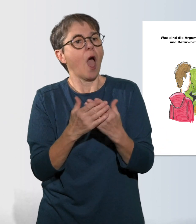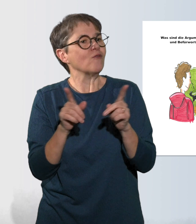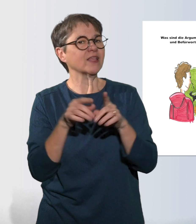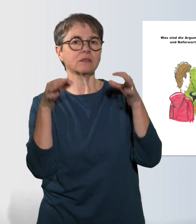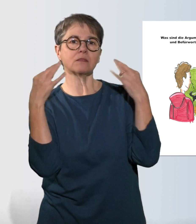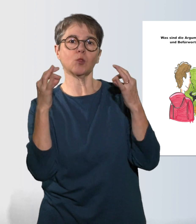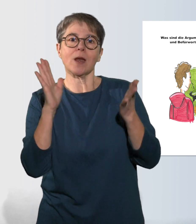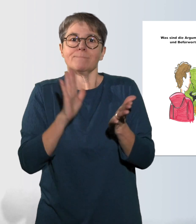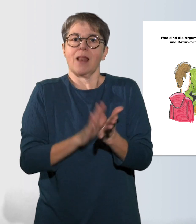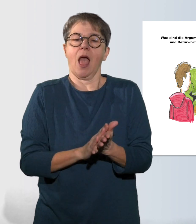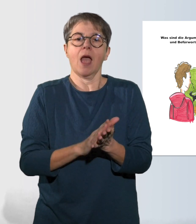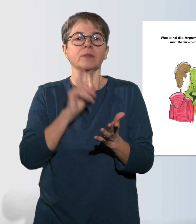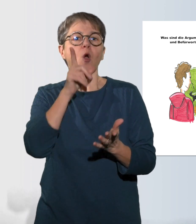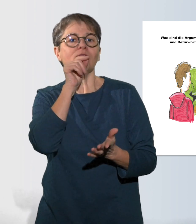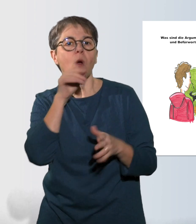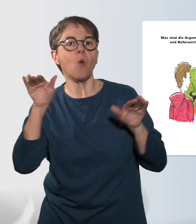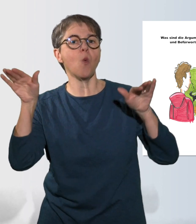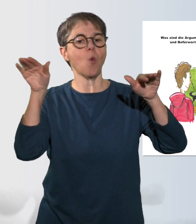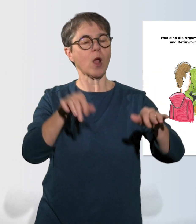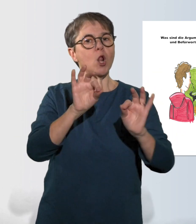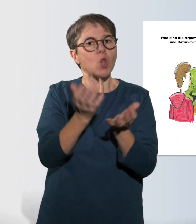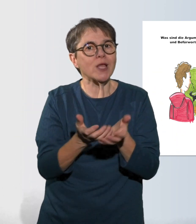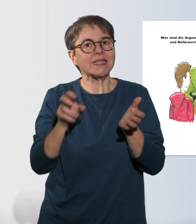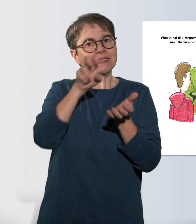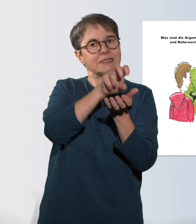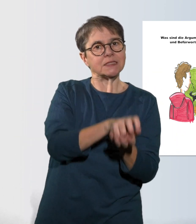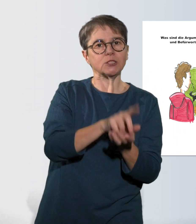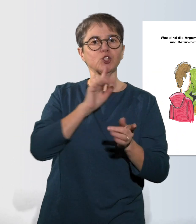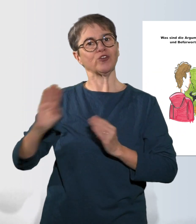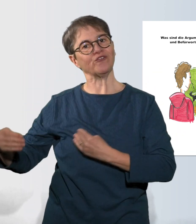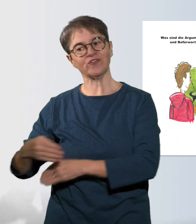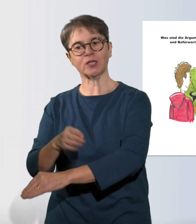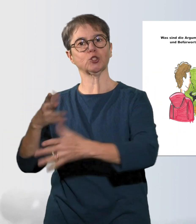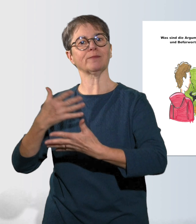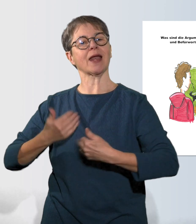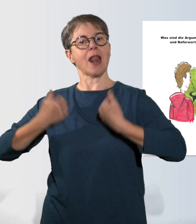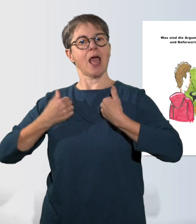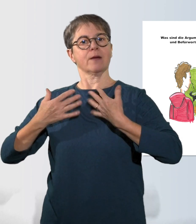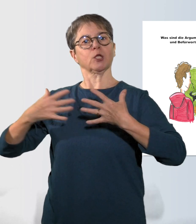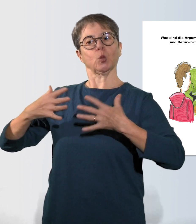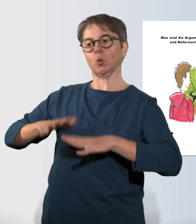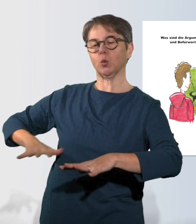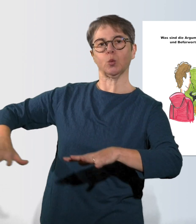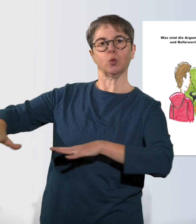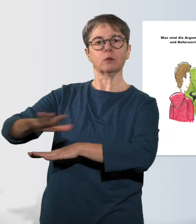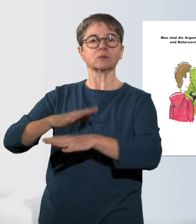Neue Nistplätze für Vögel entstehen. Fische bekommen mehr Lebensraum. Wo Uferpartien aus Gründen des